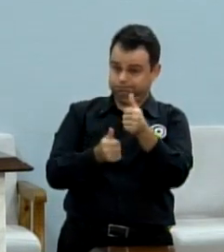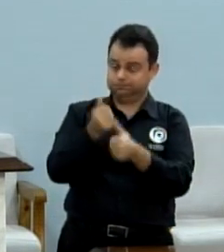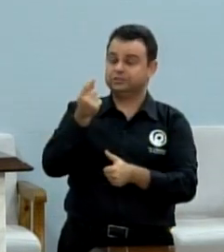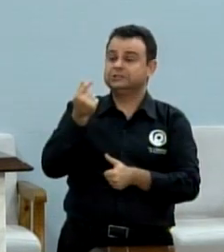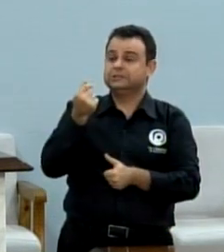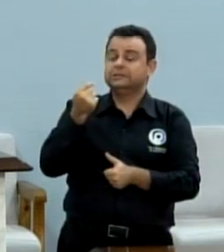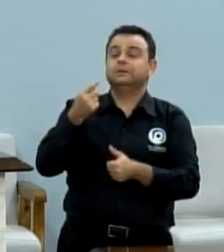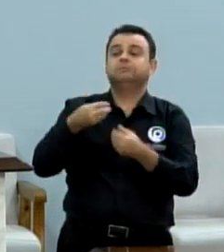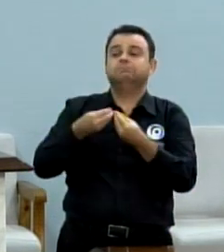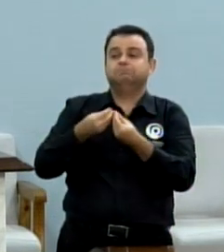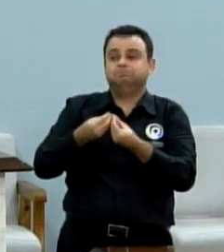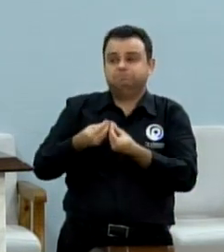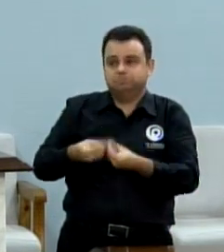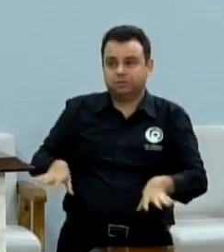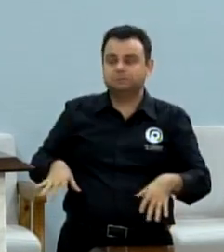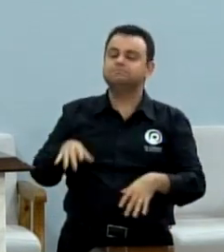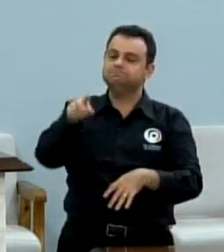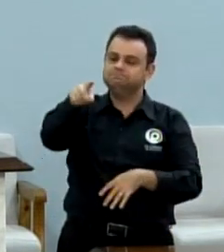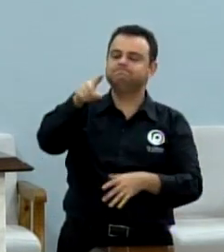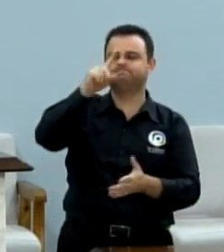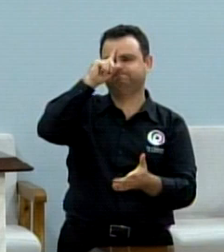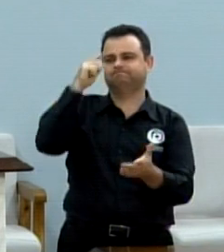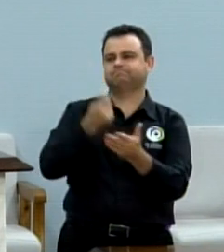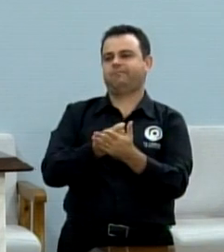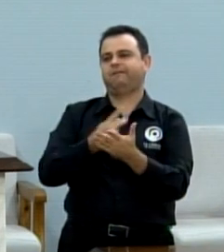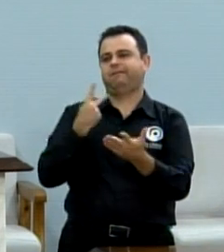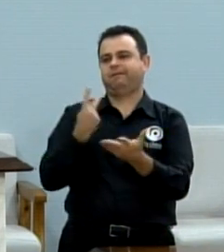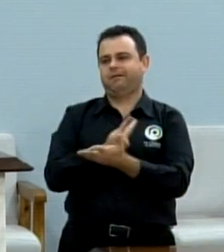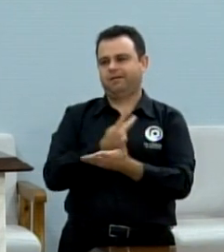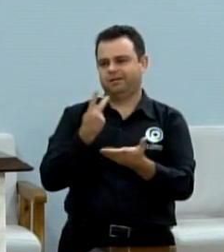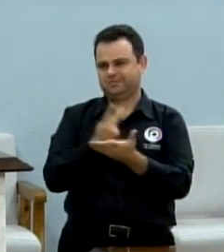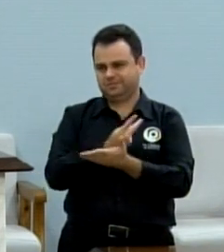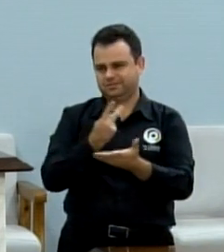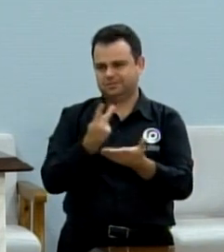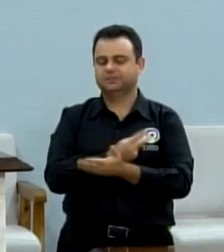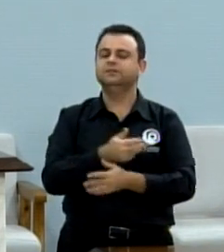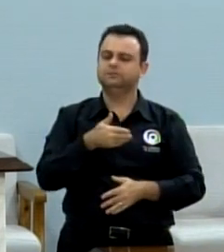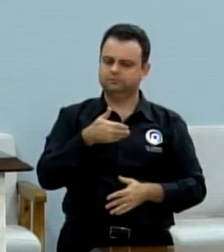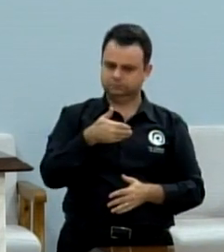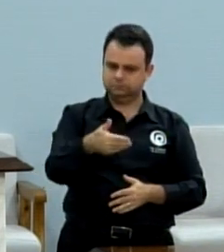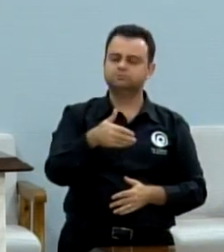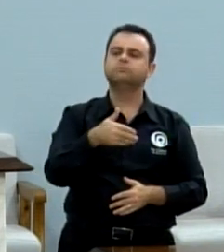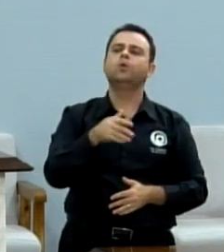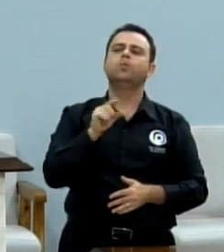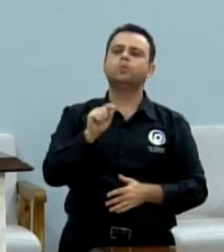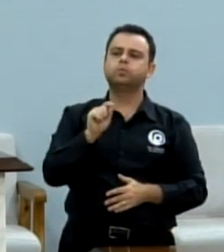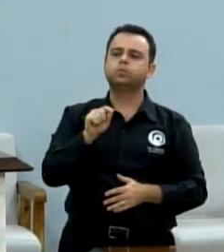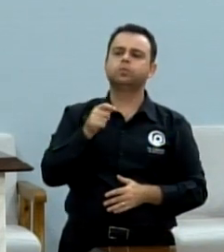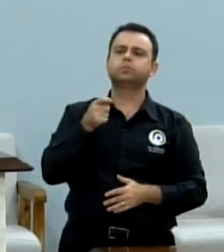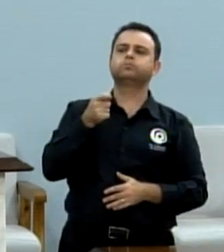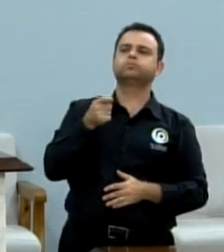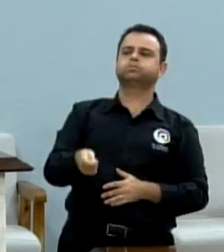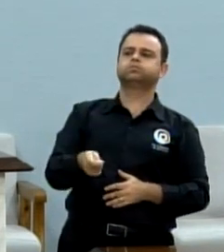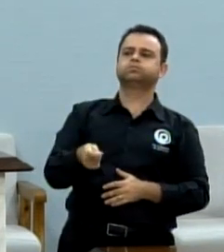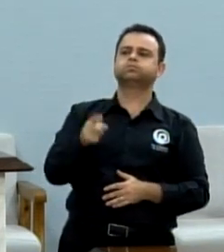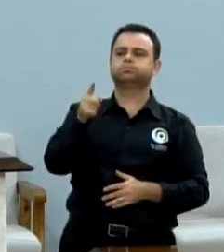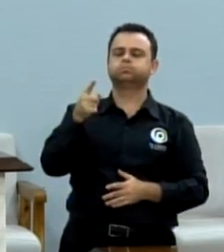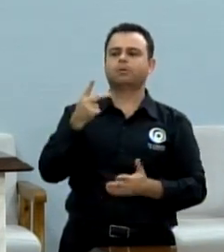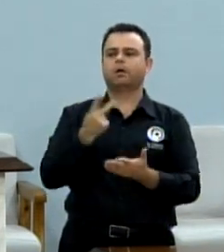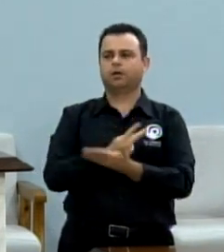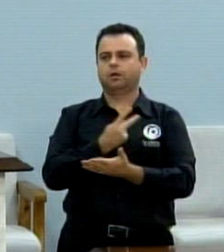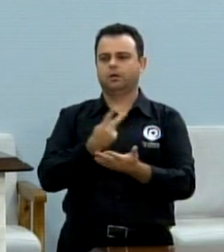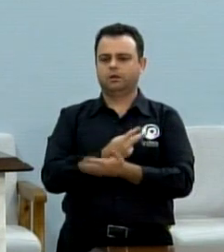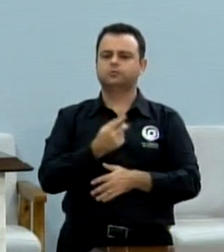temerária nesses autos. E responderá ele por multa no importe de 50 mil reais.